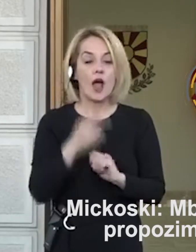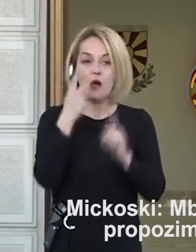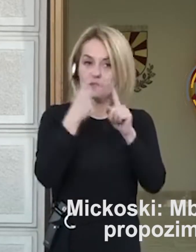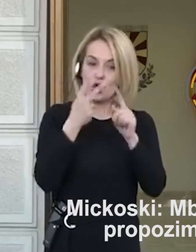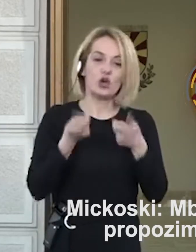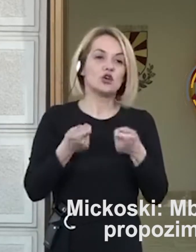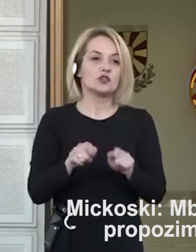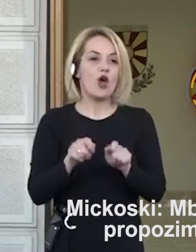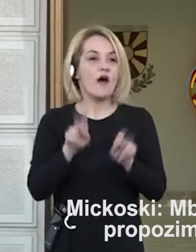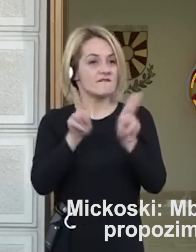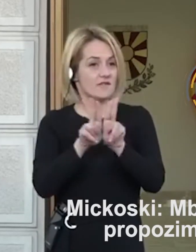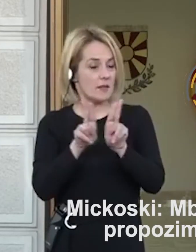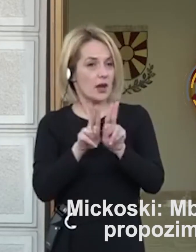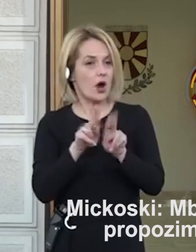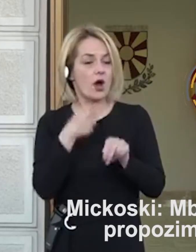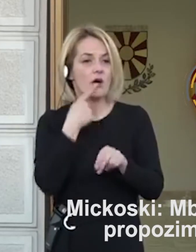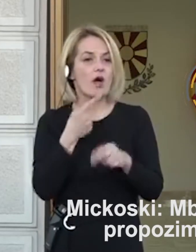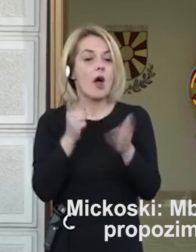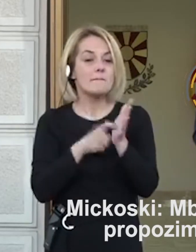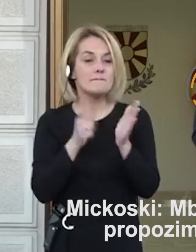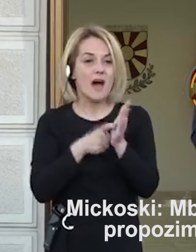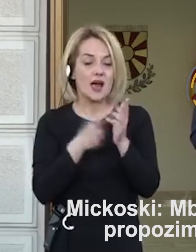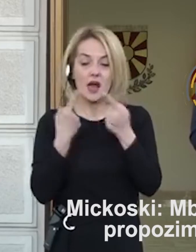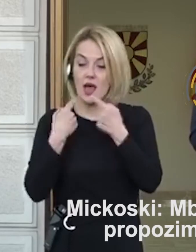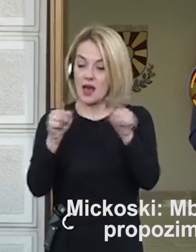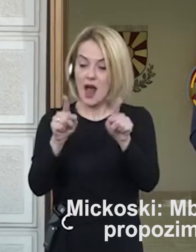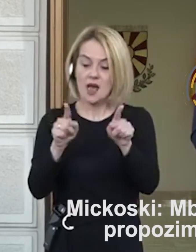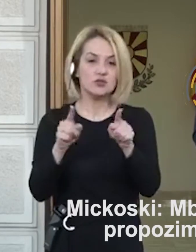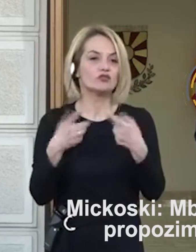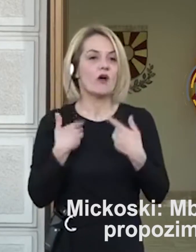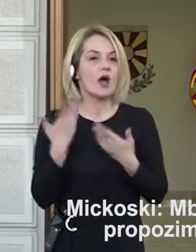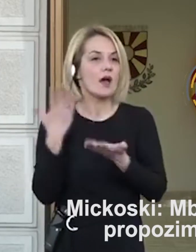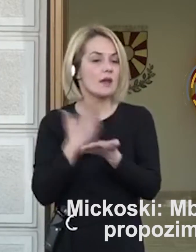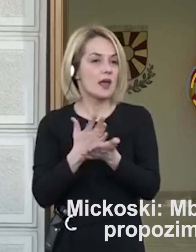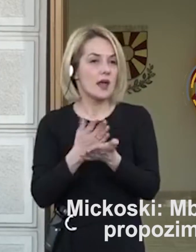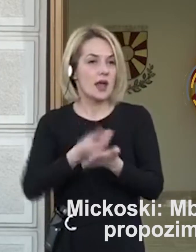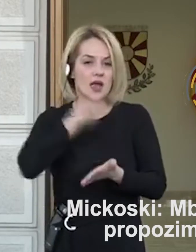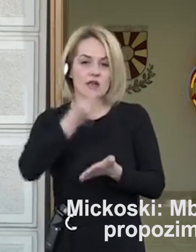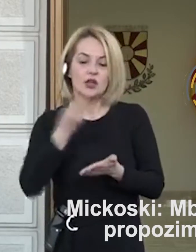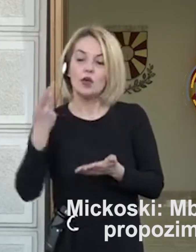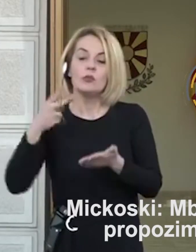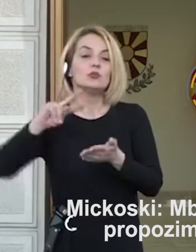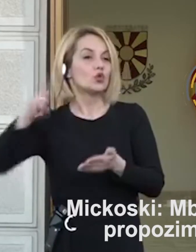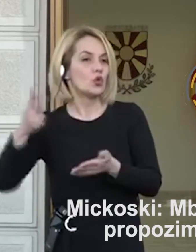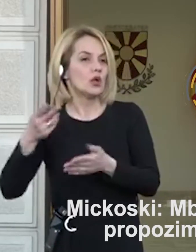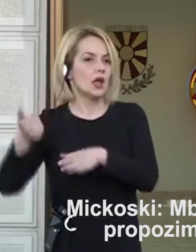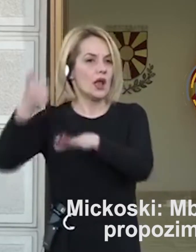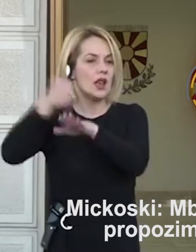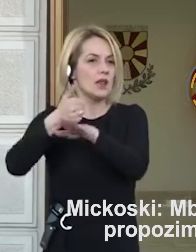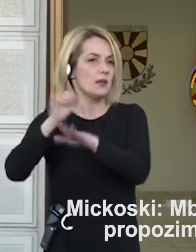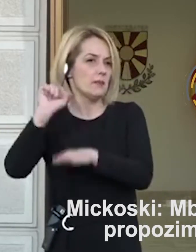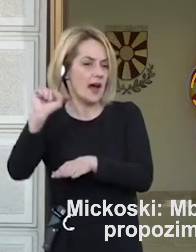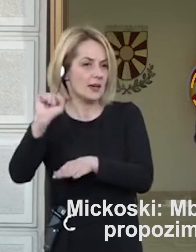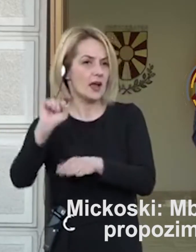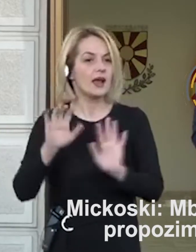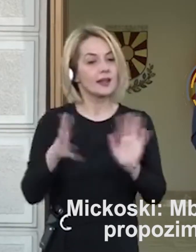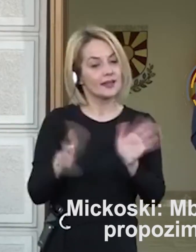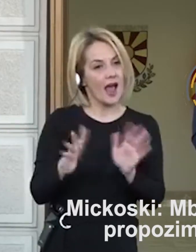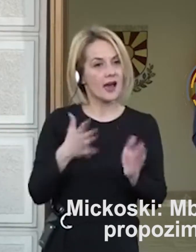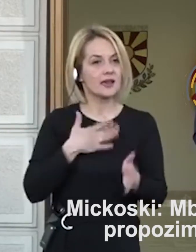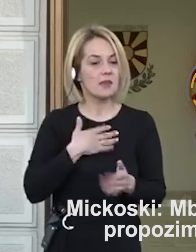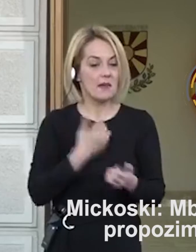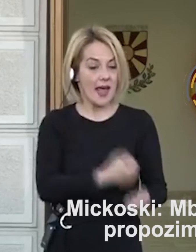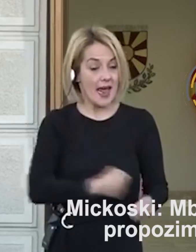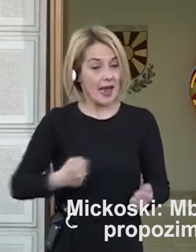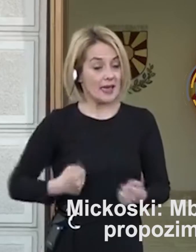онако што во Моро Топомо не го оповара, е различно од тоа што го изнесо лидери на политички партии е дилемата дали да имаме